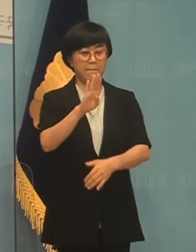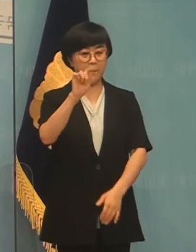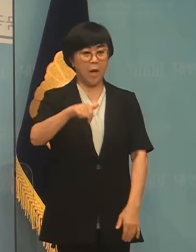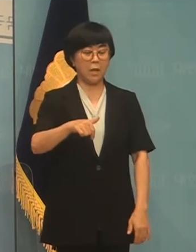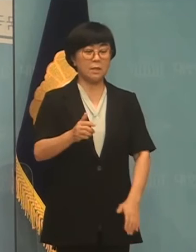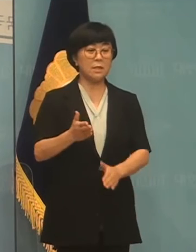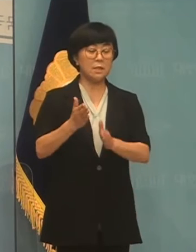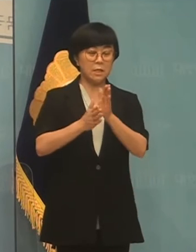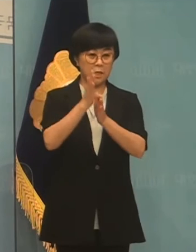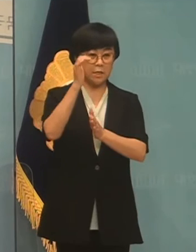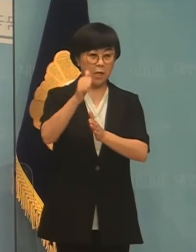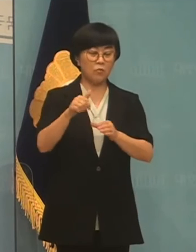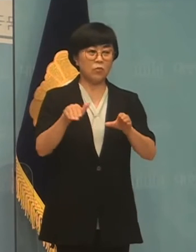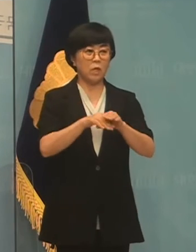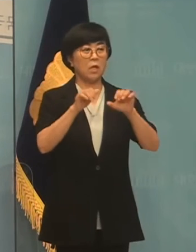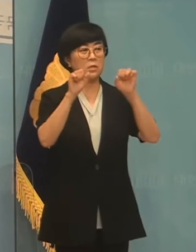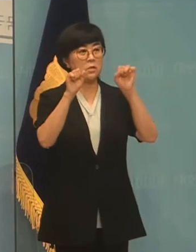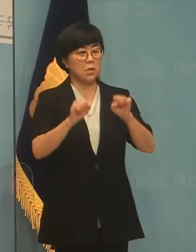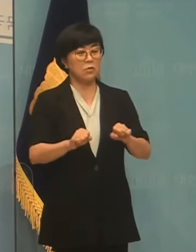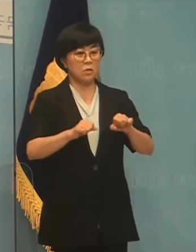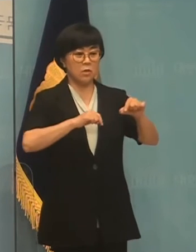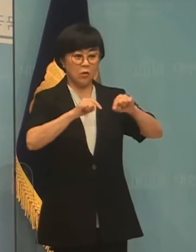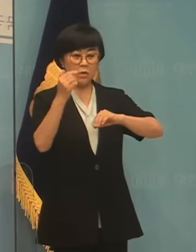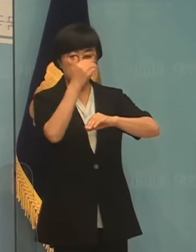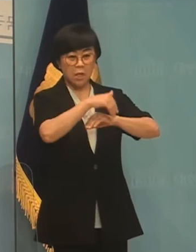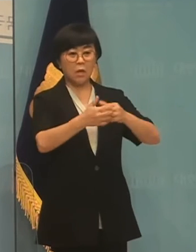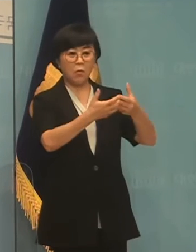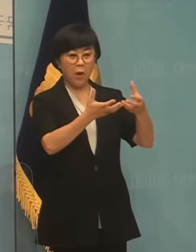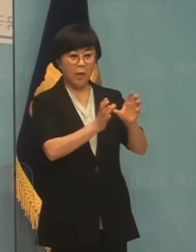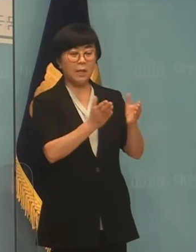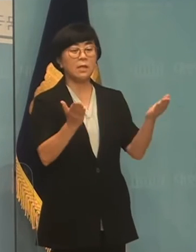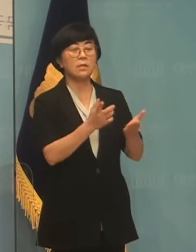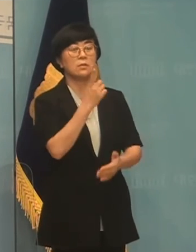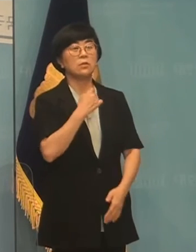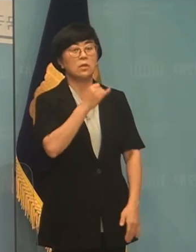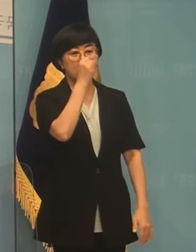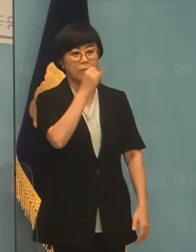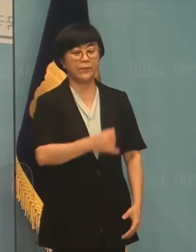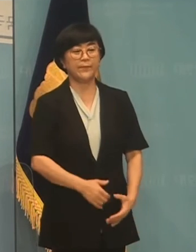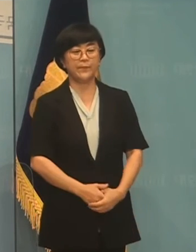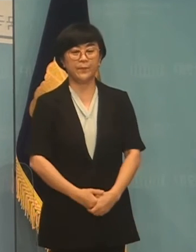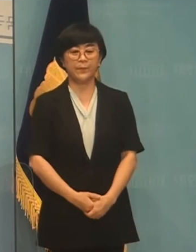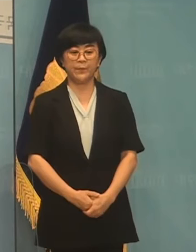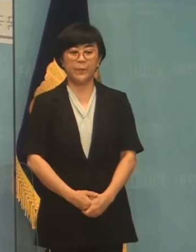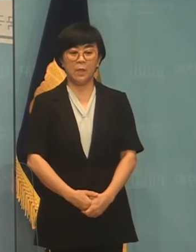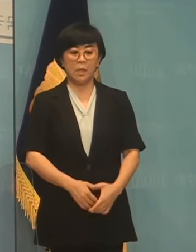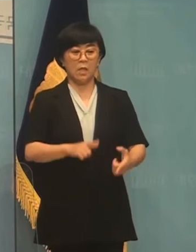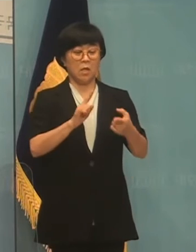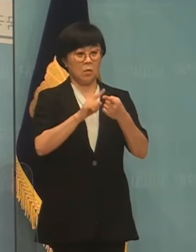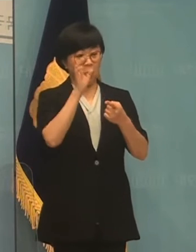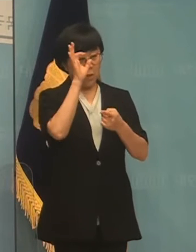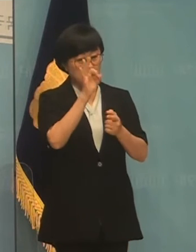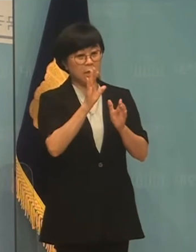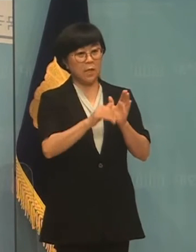시절에 문항식 정책관을 일으킹을 했었습니다. 이것을 보면